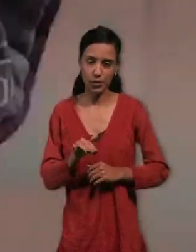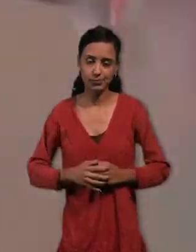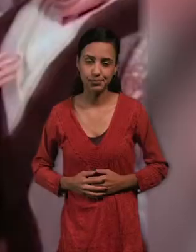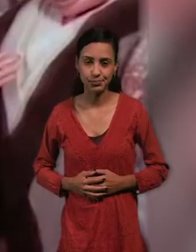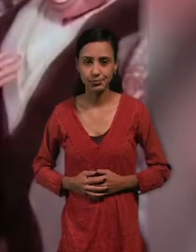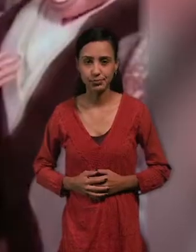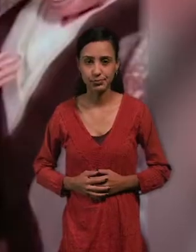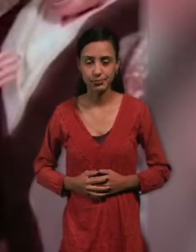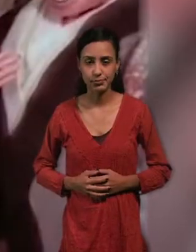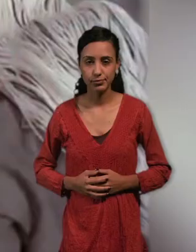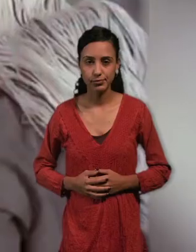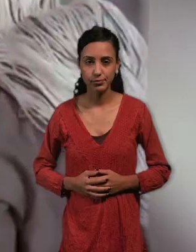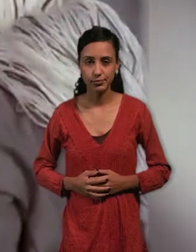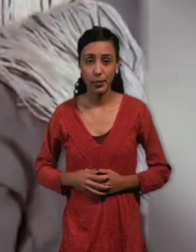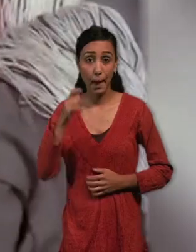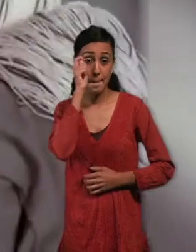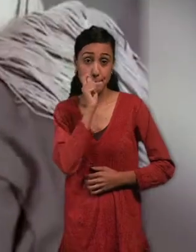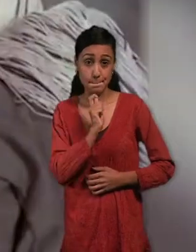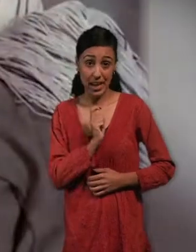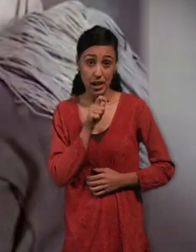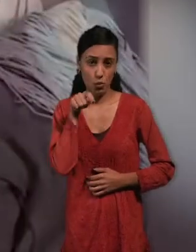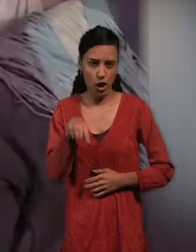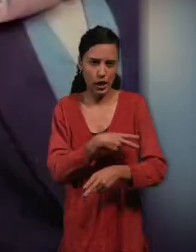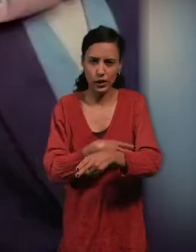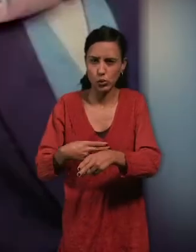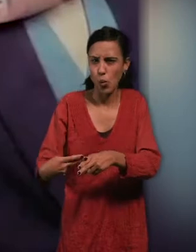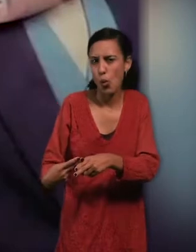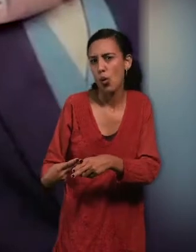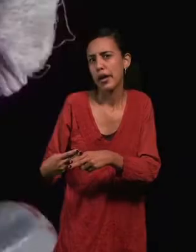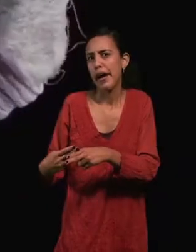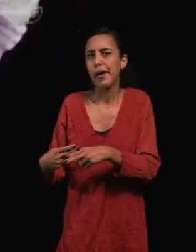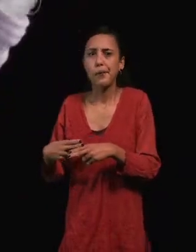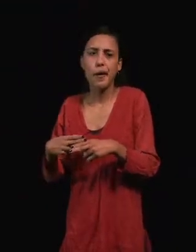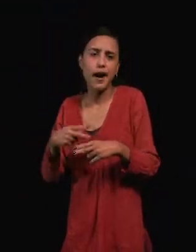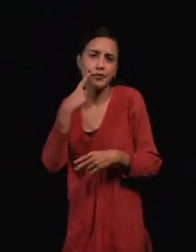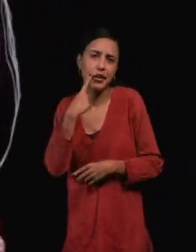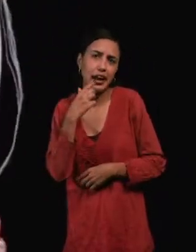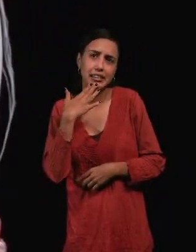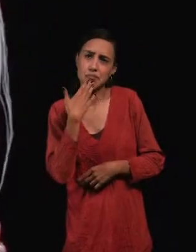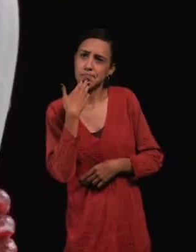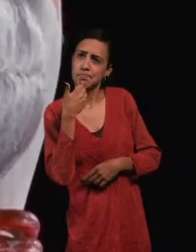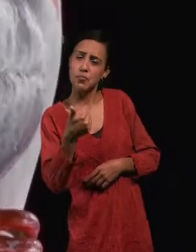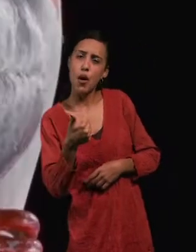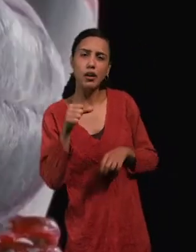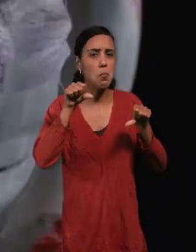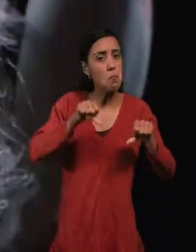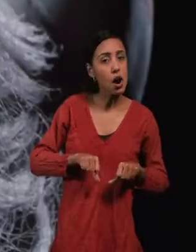En las películas de Kawamoto son comunes historias de la lucha entre el bien y el mal, la disputa entre el instinto